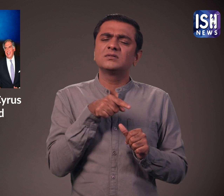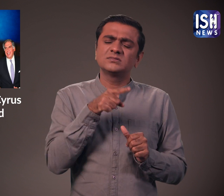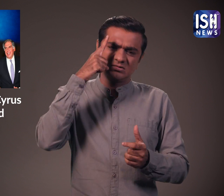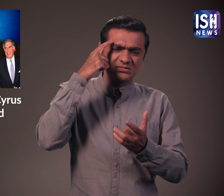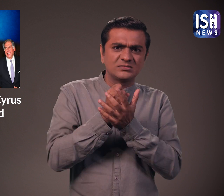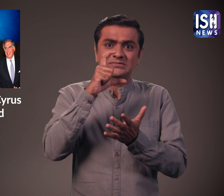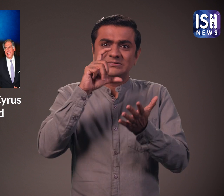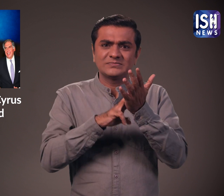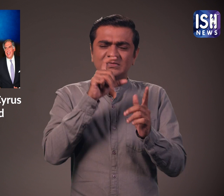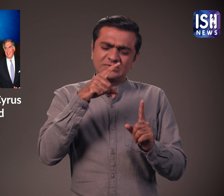बेचना चाहते थे।